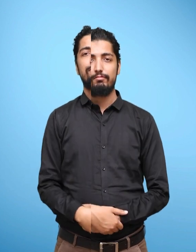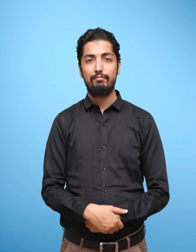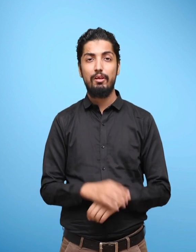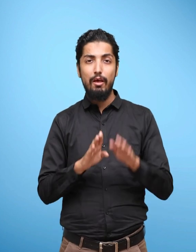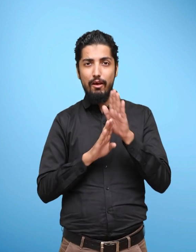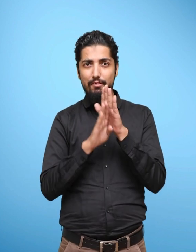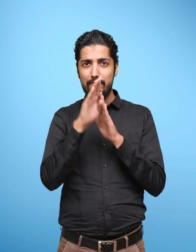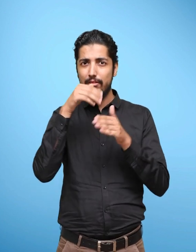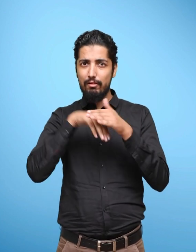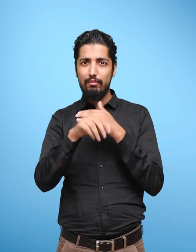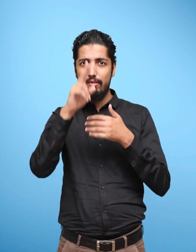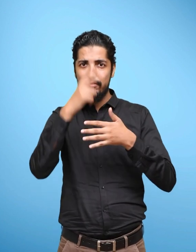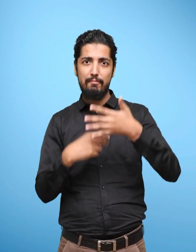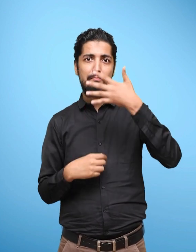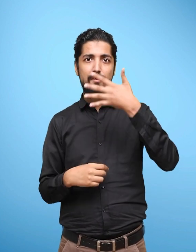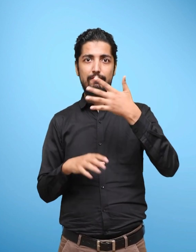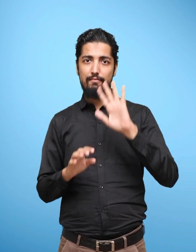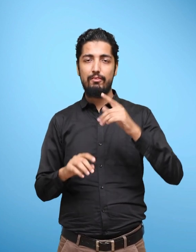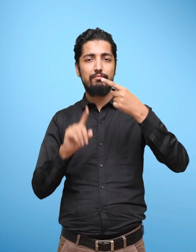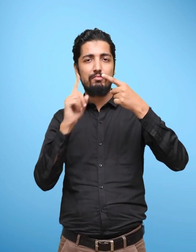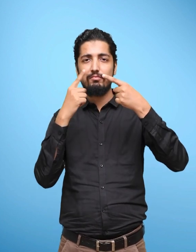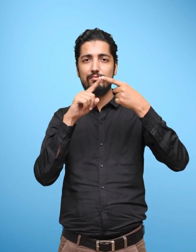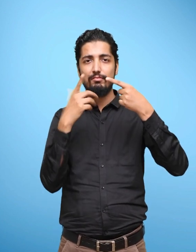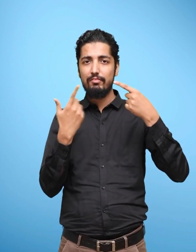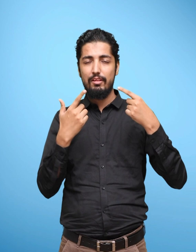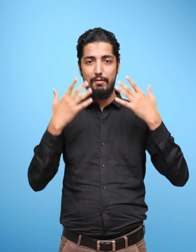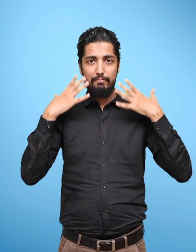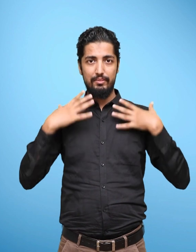Development of Anmaya